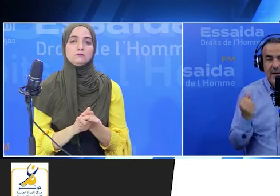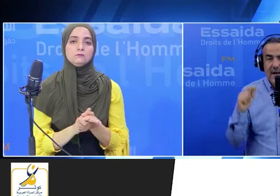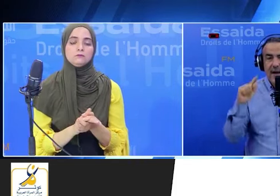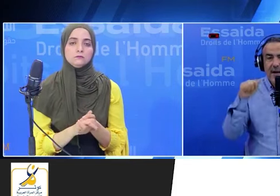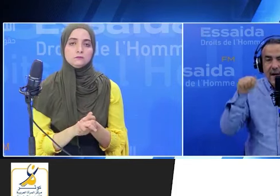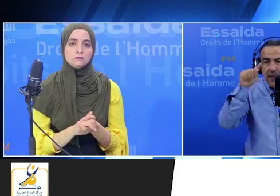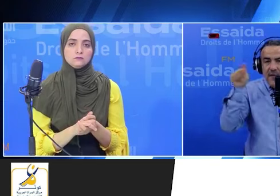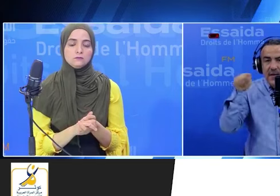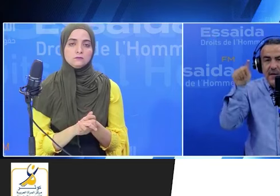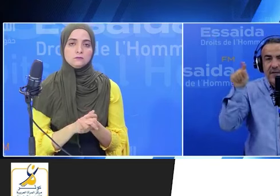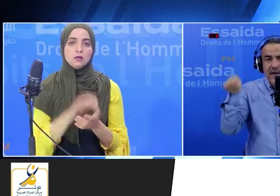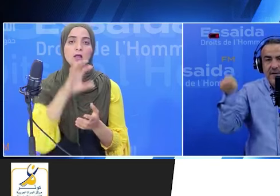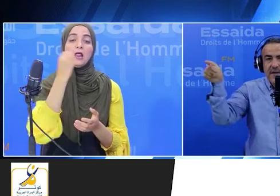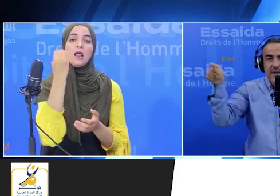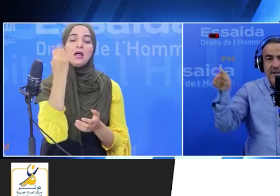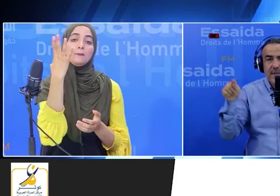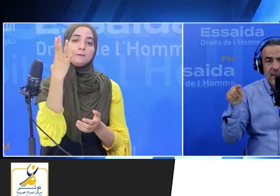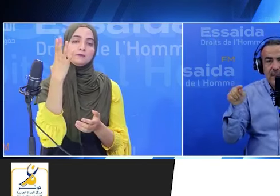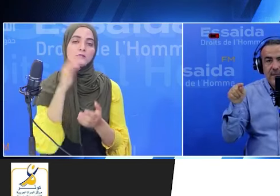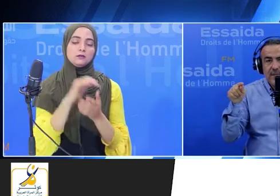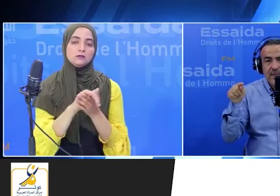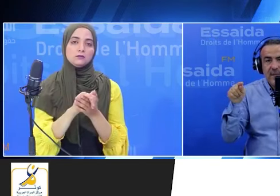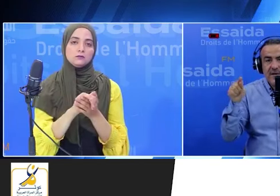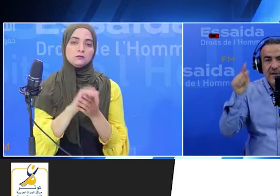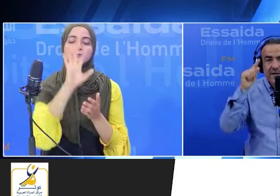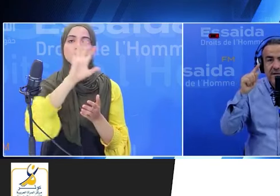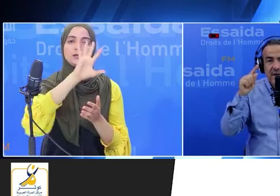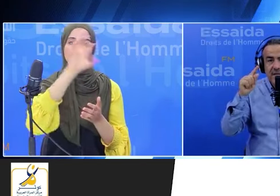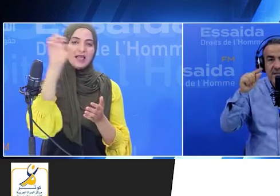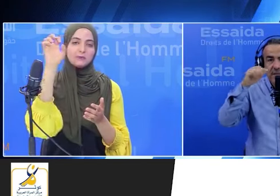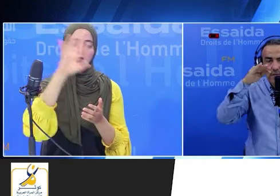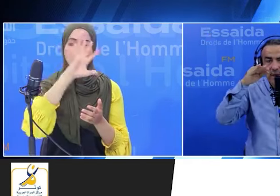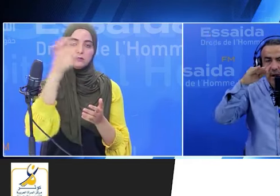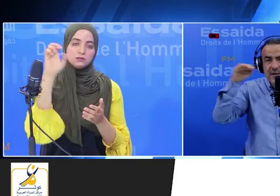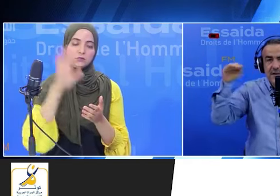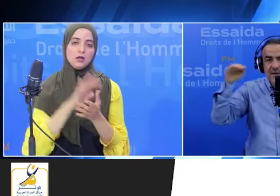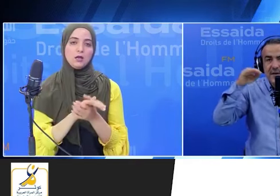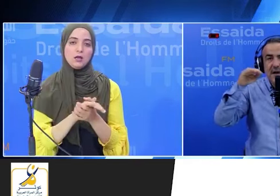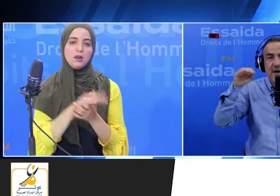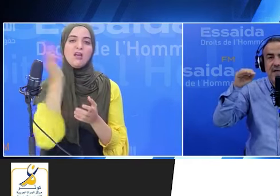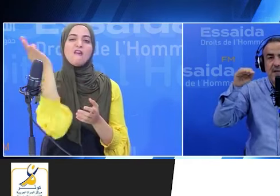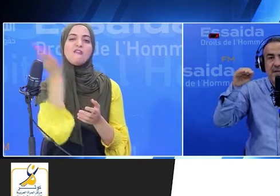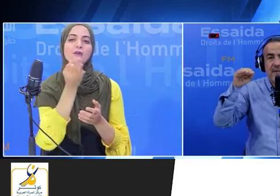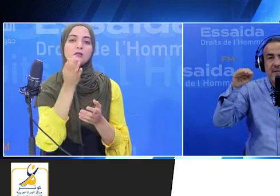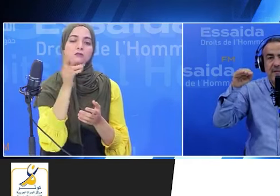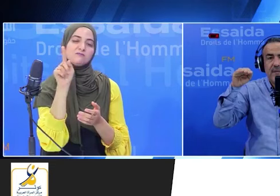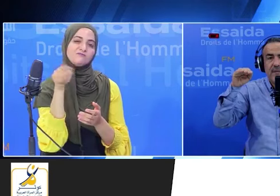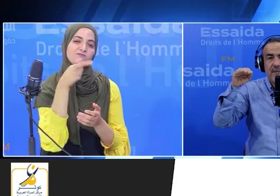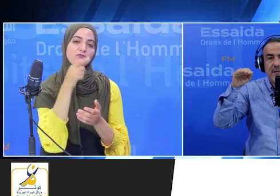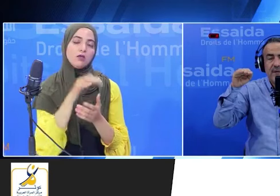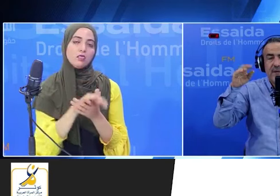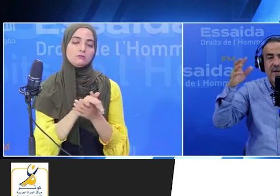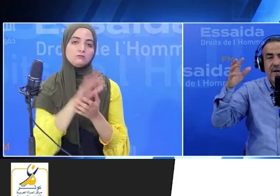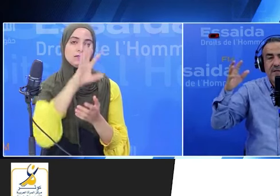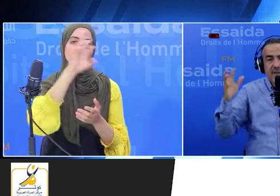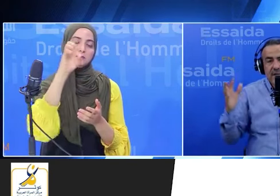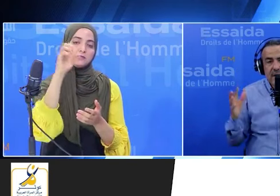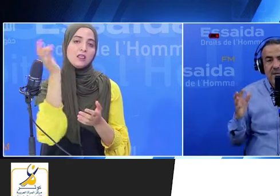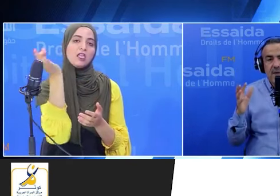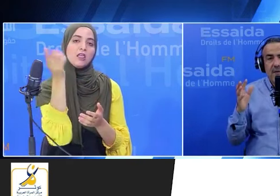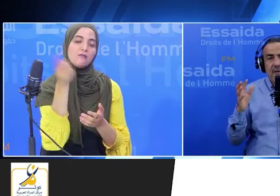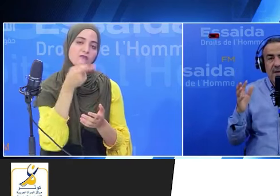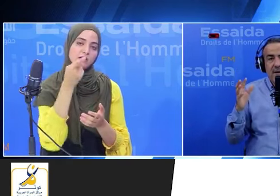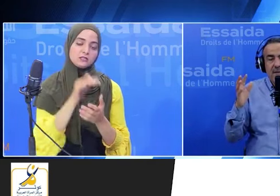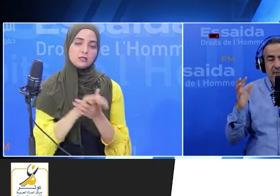على خمسين فاصل مشي ترشح اكثر مشتر الأصوات اللي في